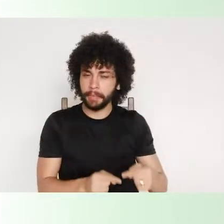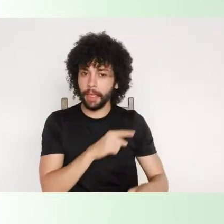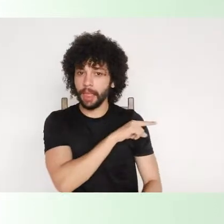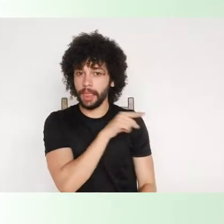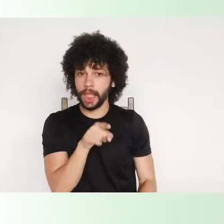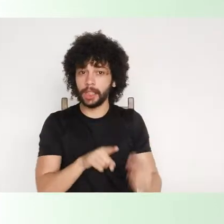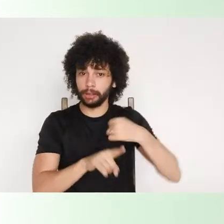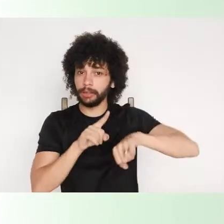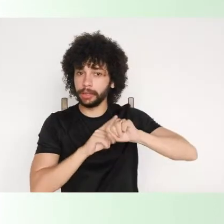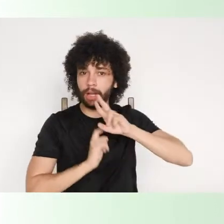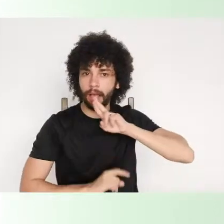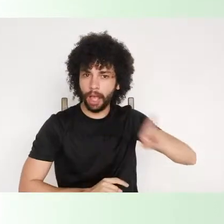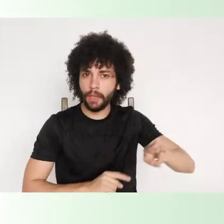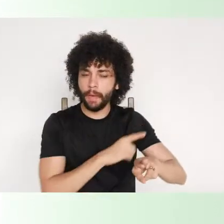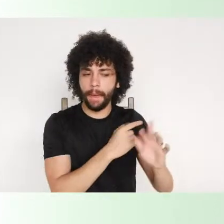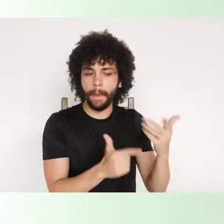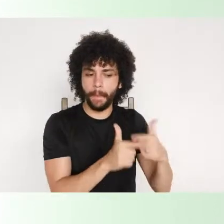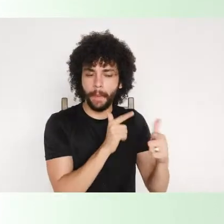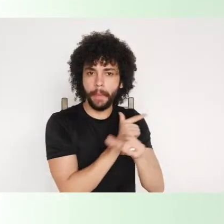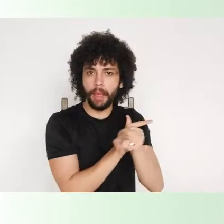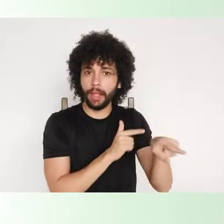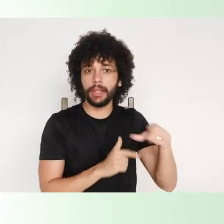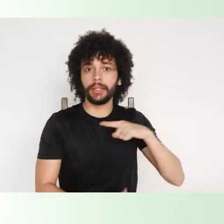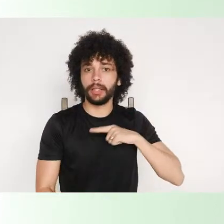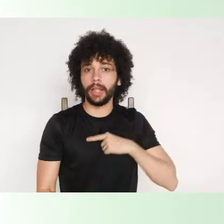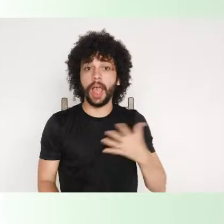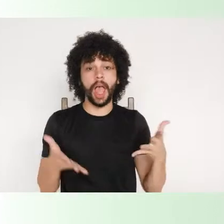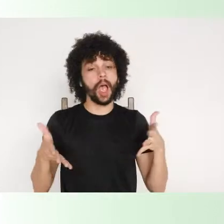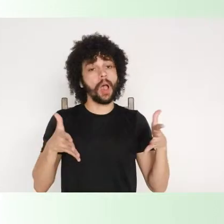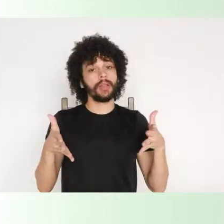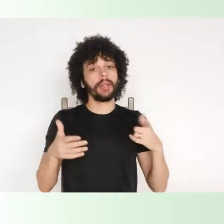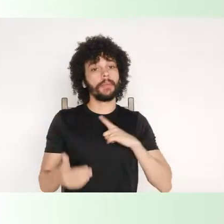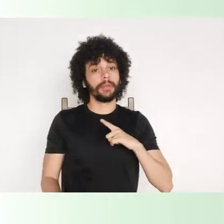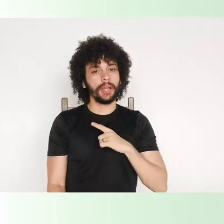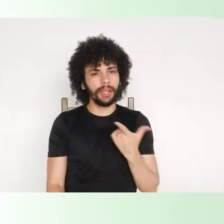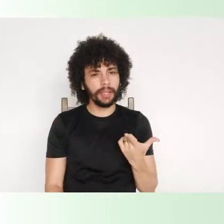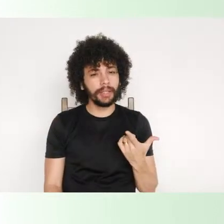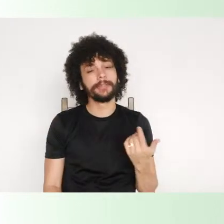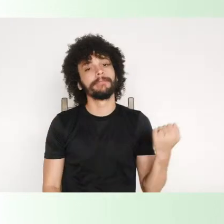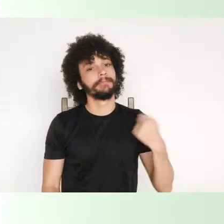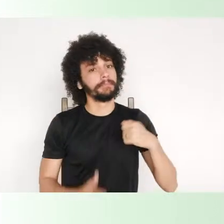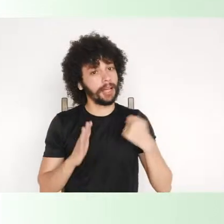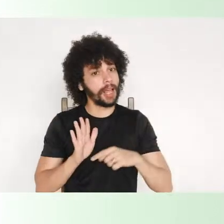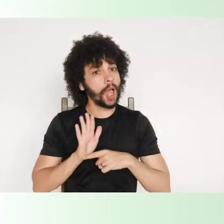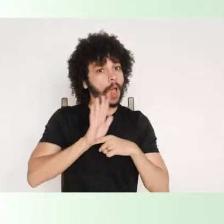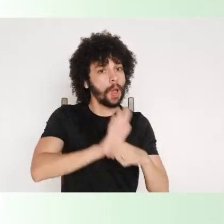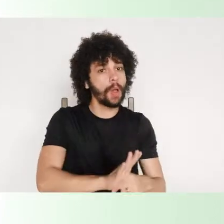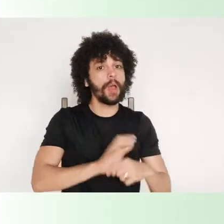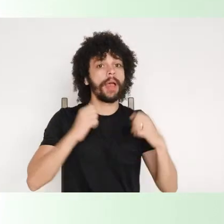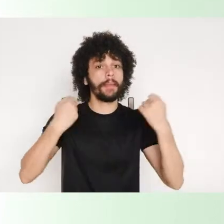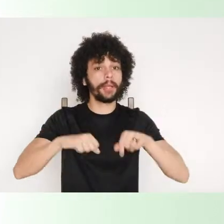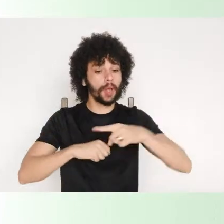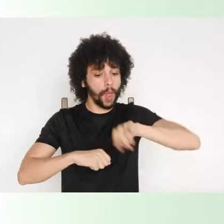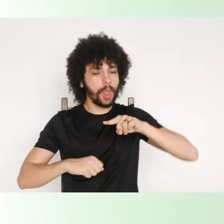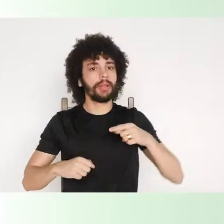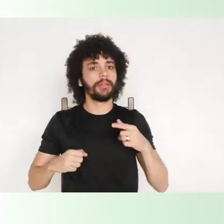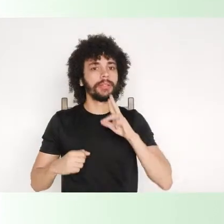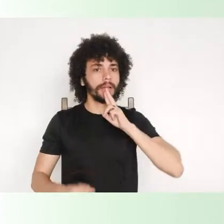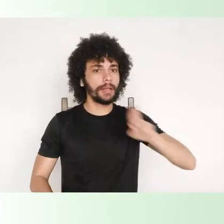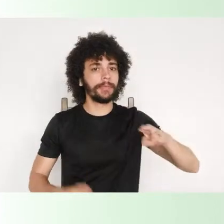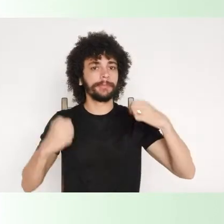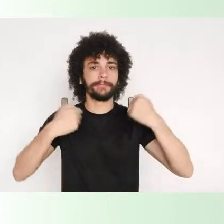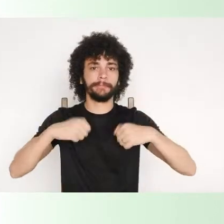sociais que esse tempo está nos colocando, nós temos que nos propor a responder isso.